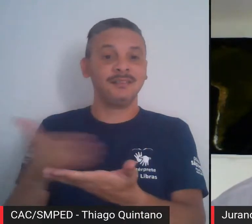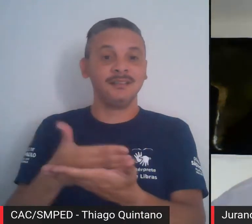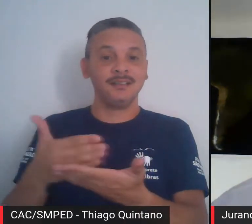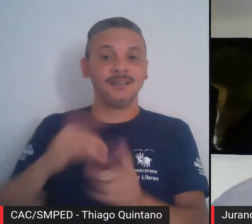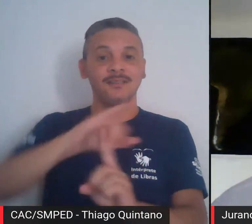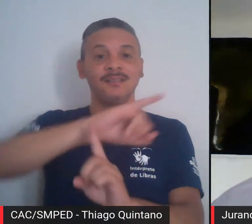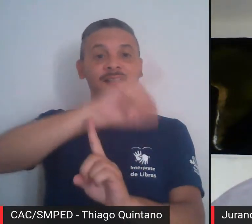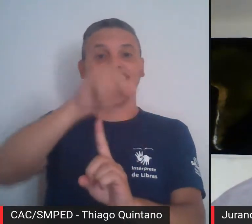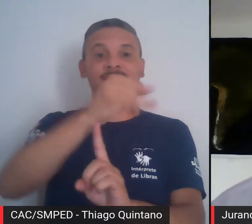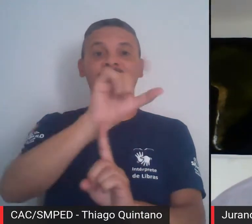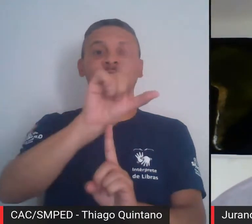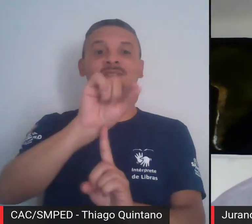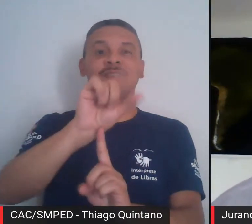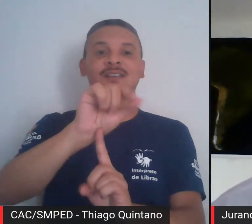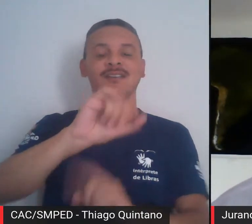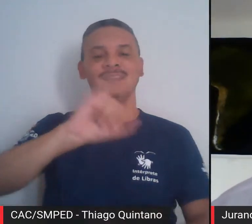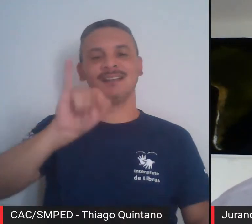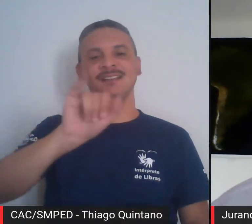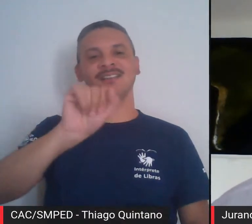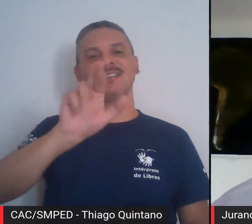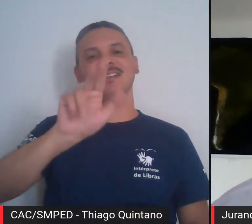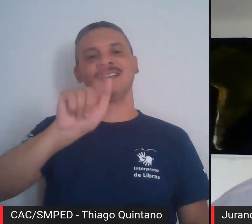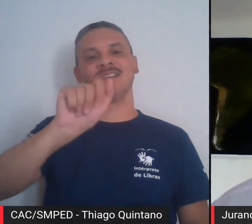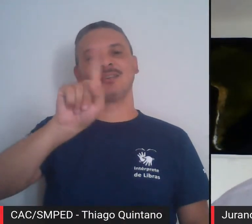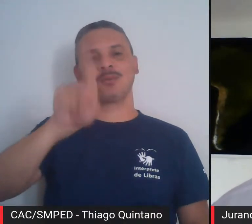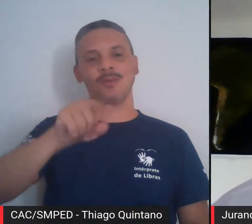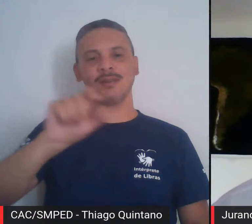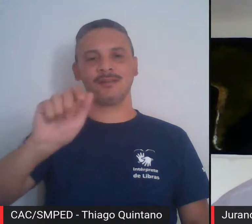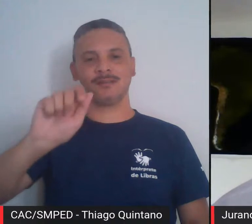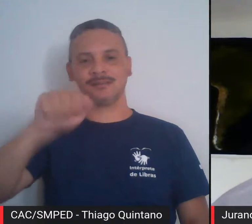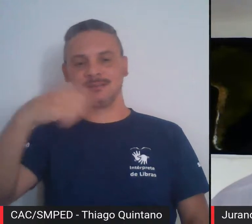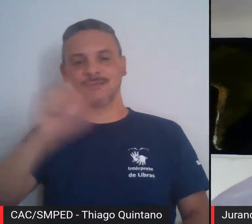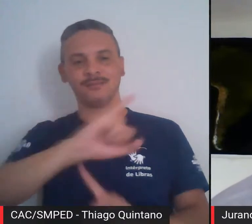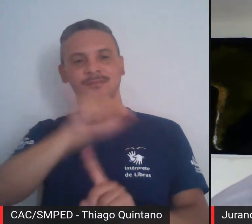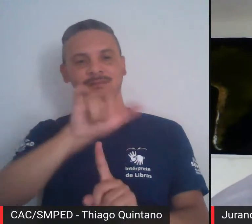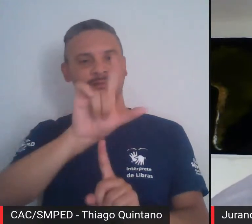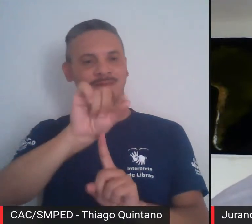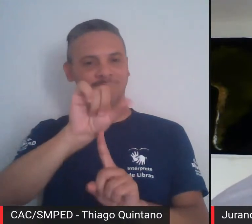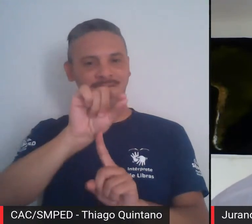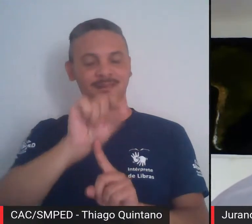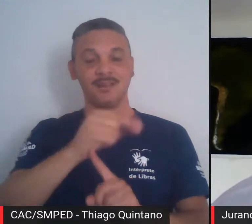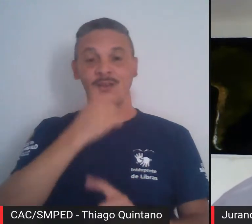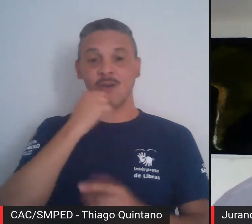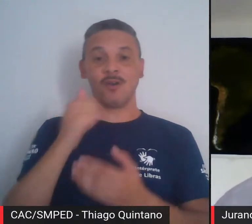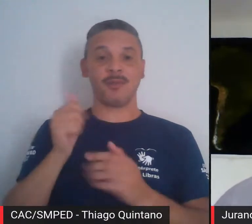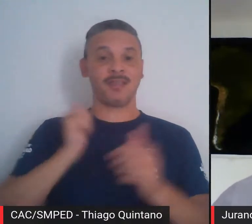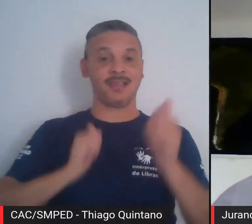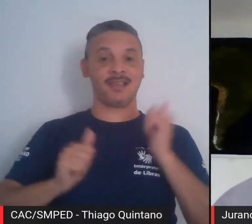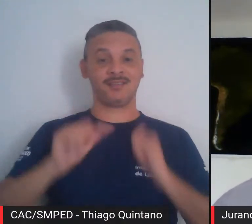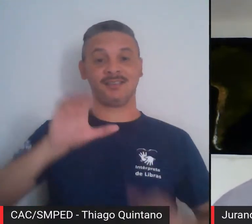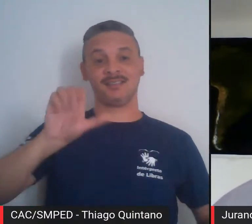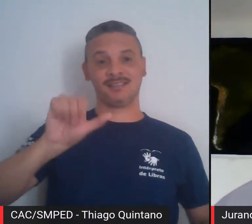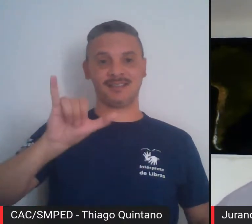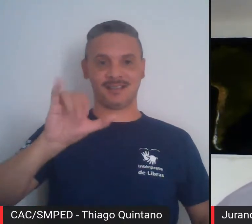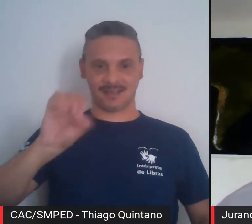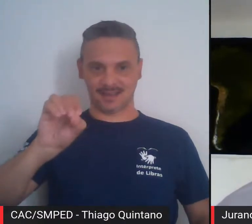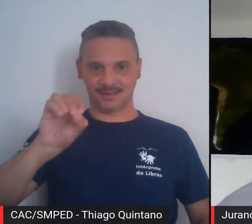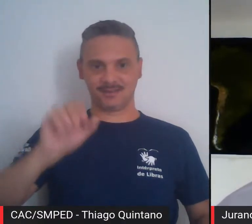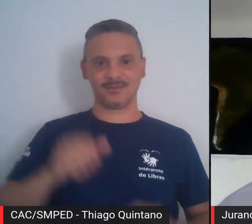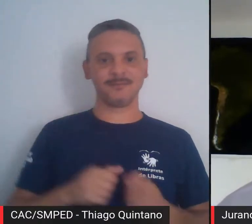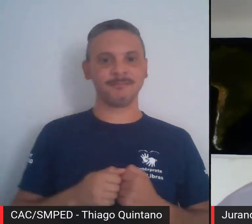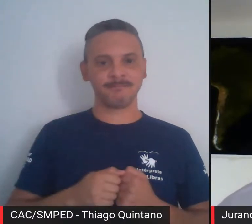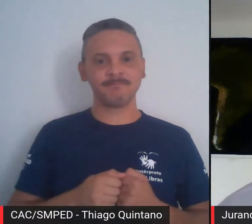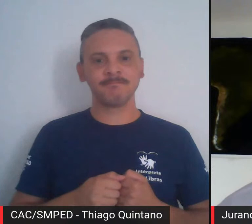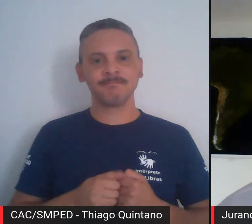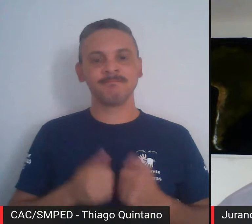Jaraguá, do artista Caio Reisavitz, não sei falar direito, e